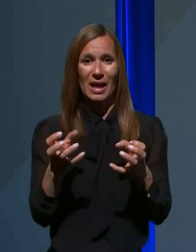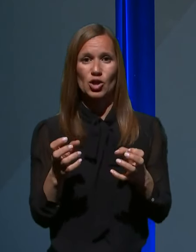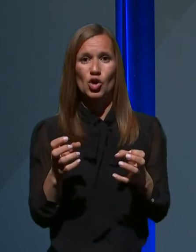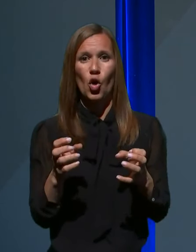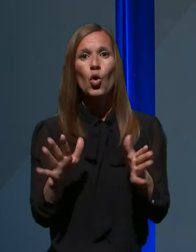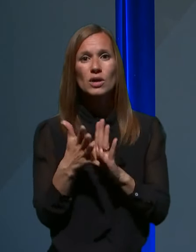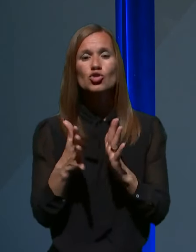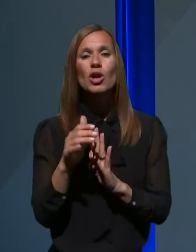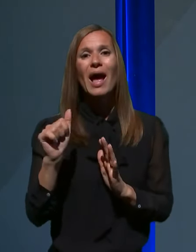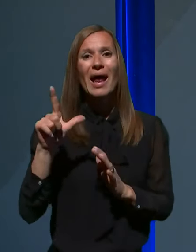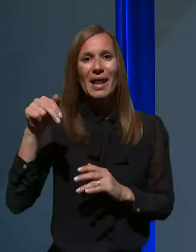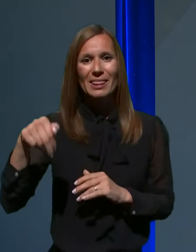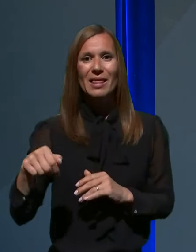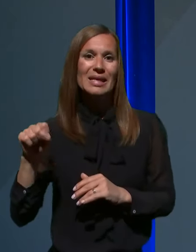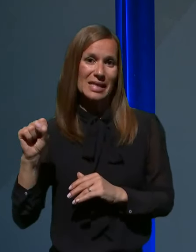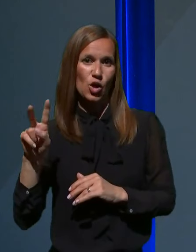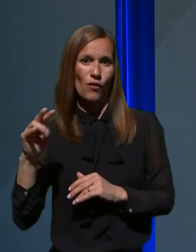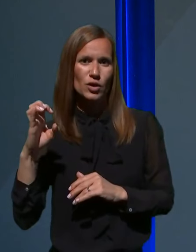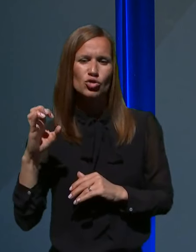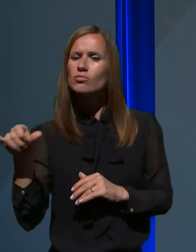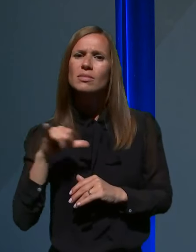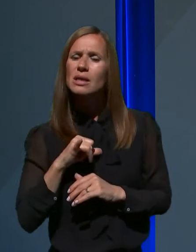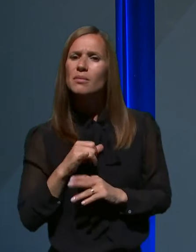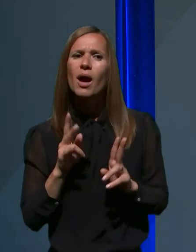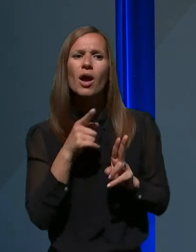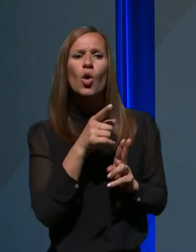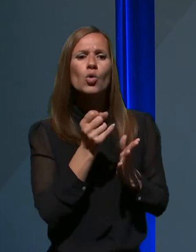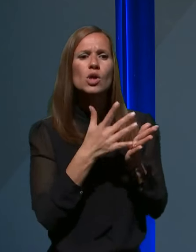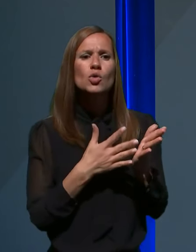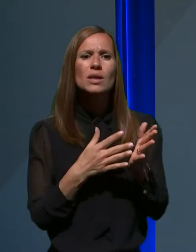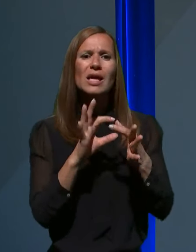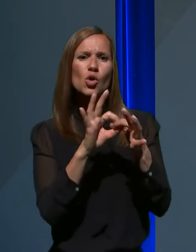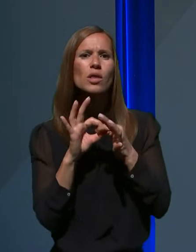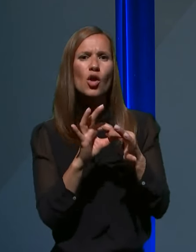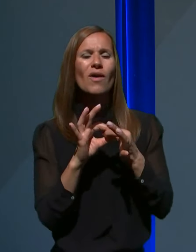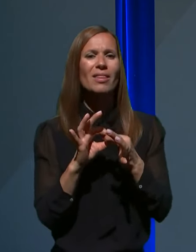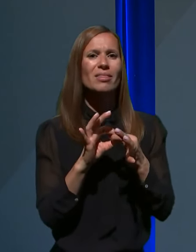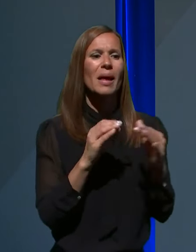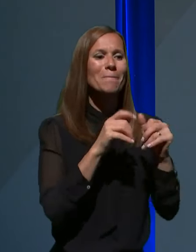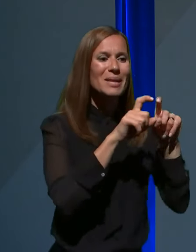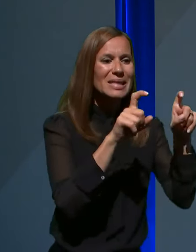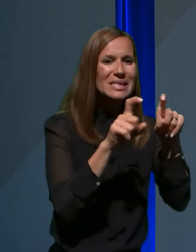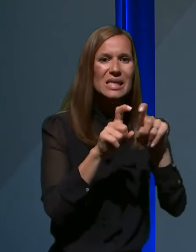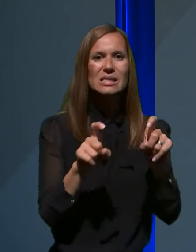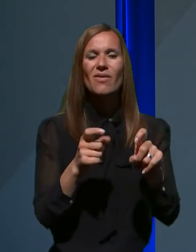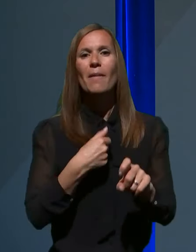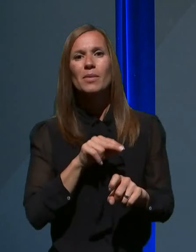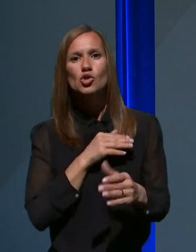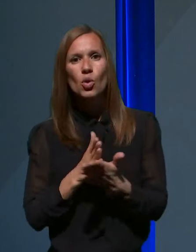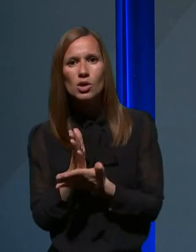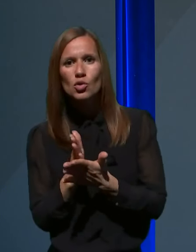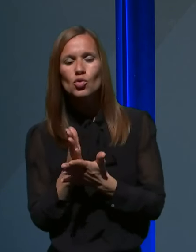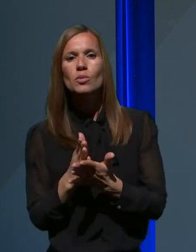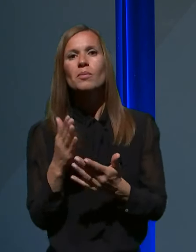Salihoviča, zanima, kako ocenjujete sodelovanje na ravni ministerstav in pristojnih služb pri soočanju s